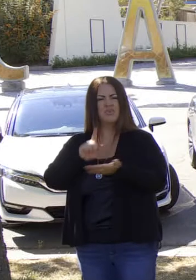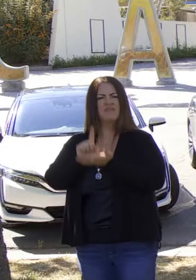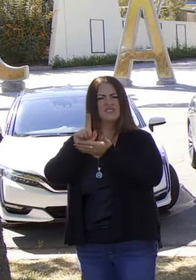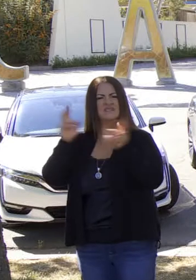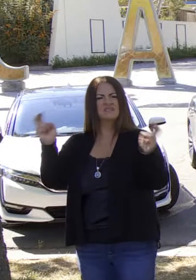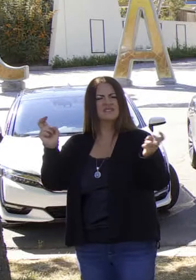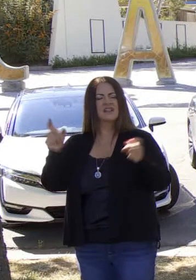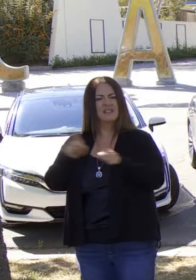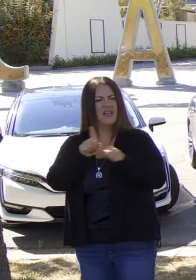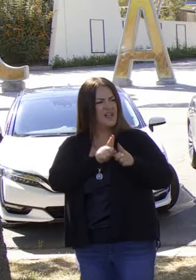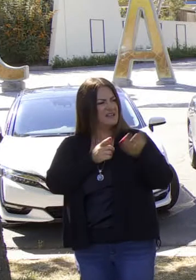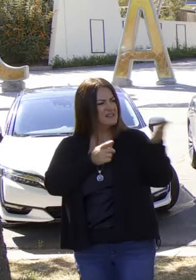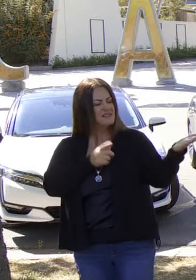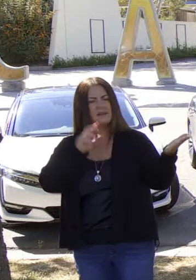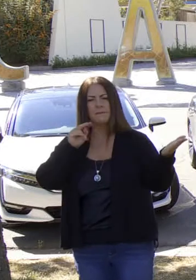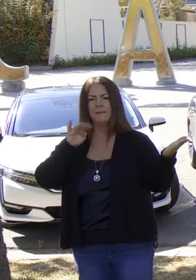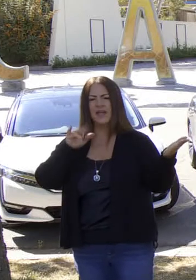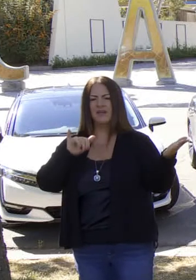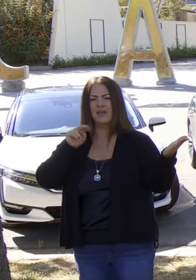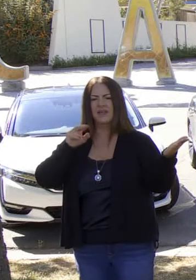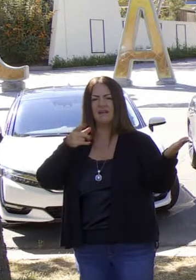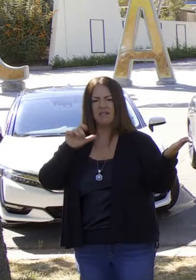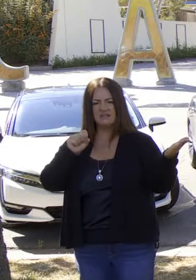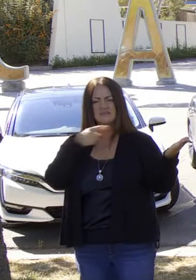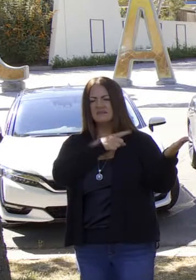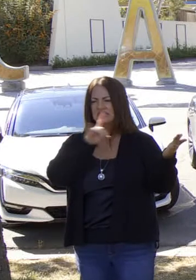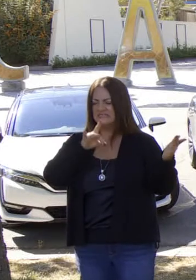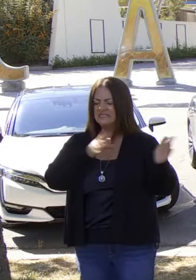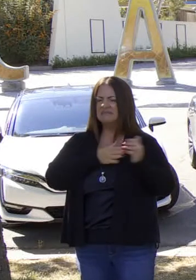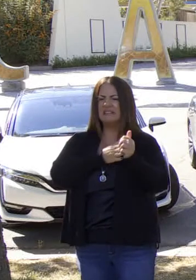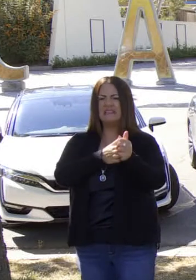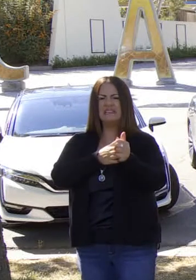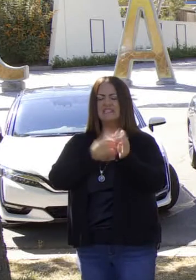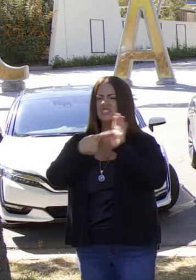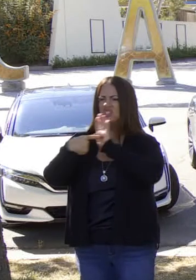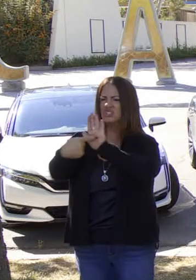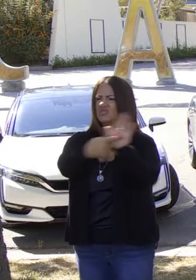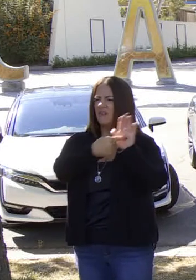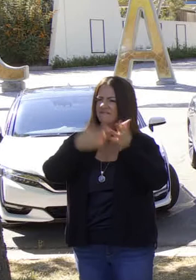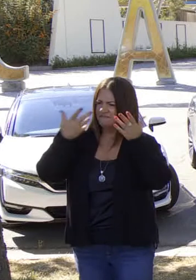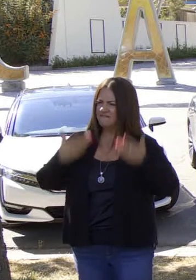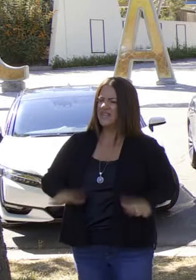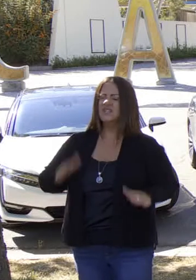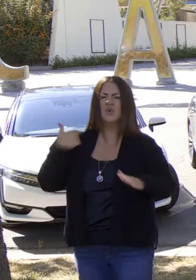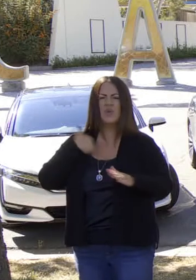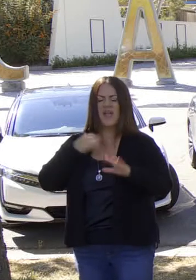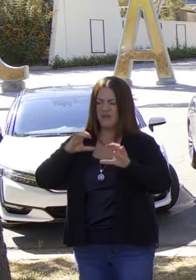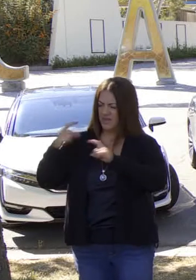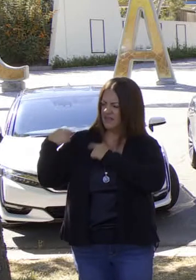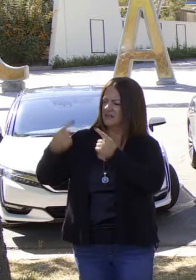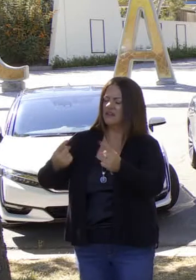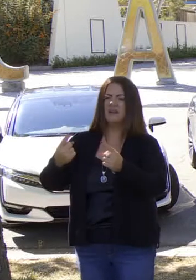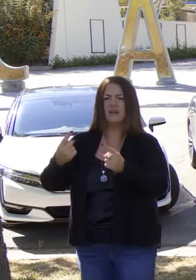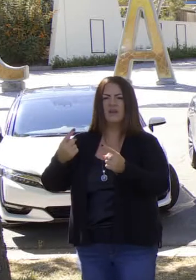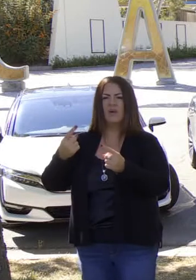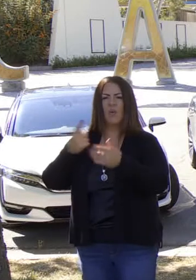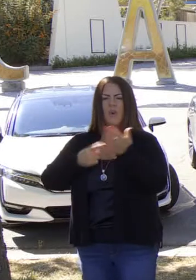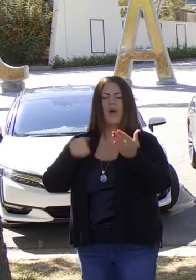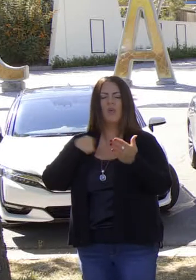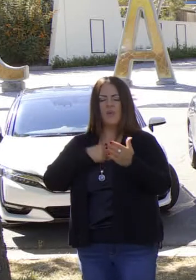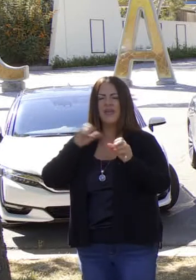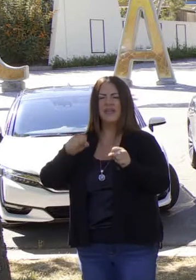privilegio de líderes como Mary Nichols que han sido líderes buenos mostrando la capacidad